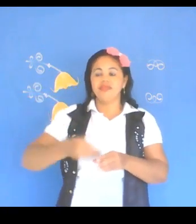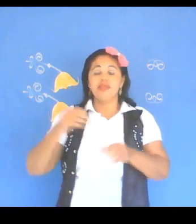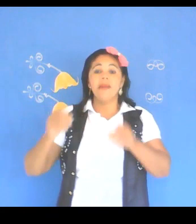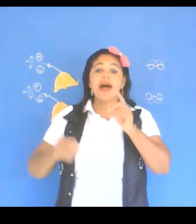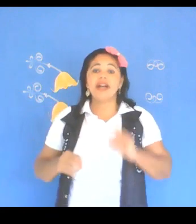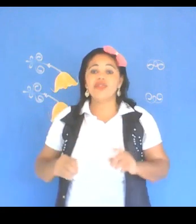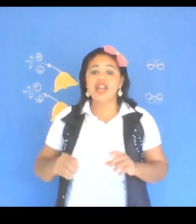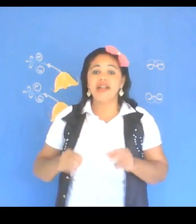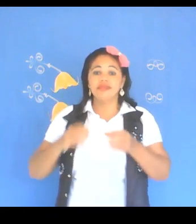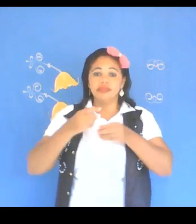Maracujá.